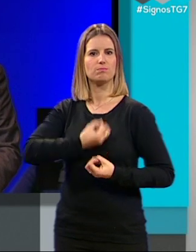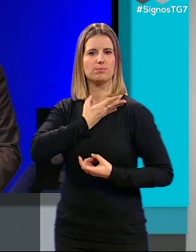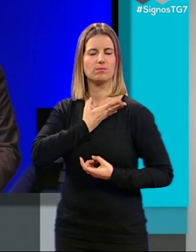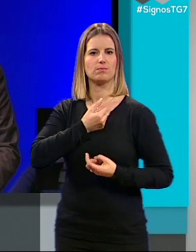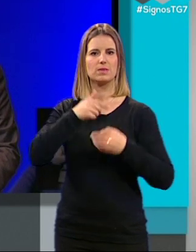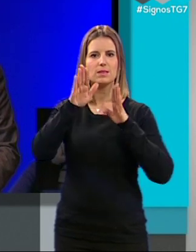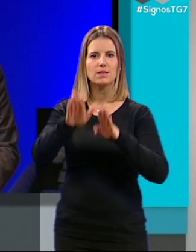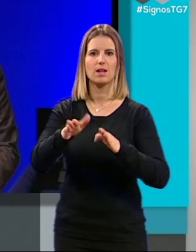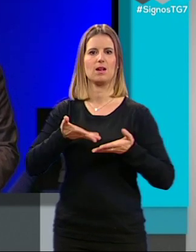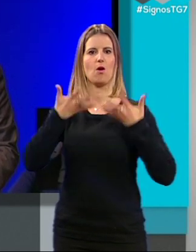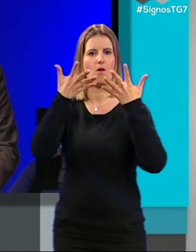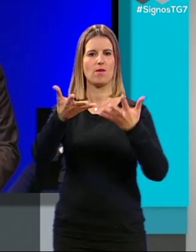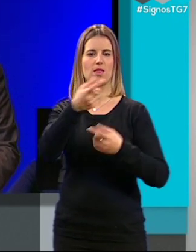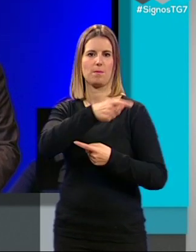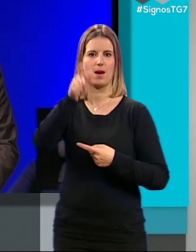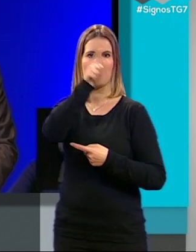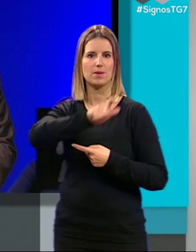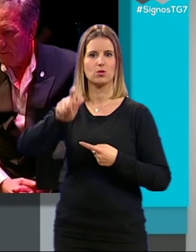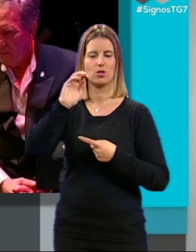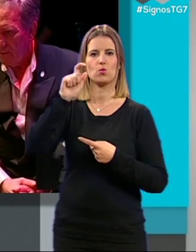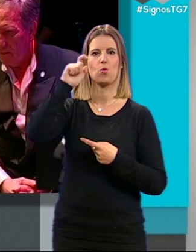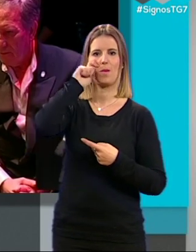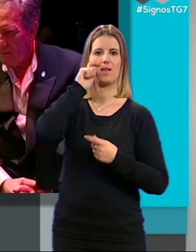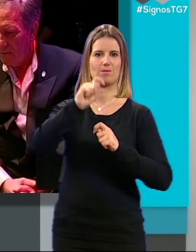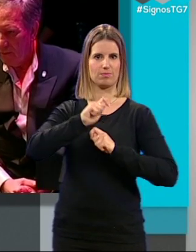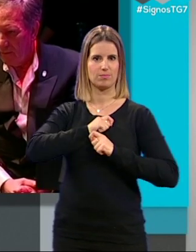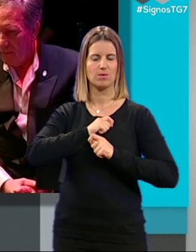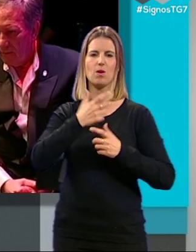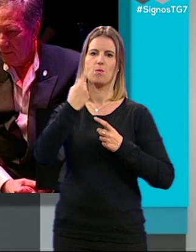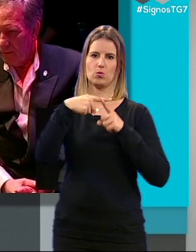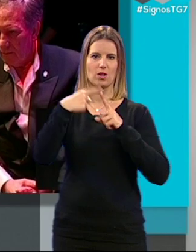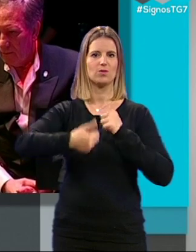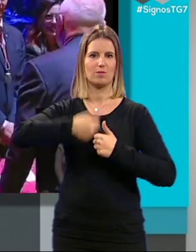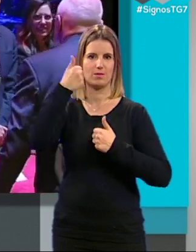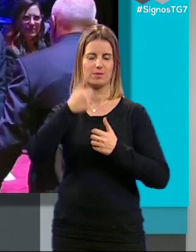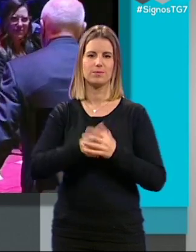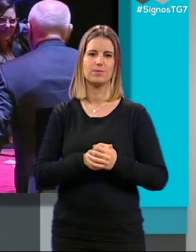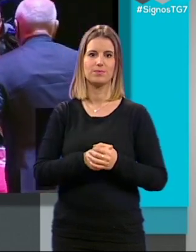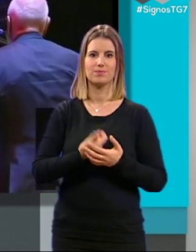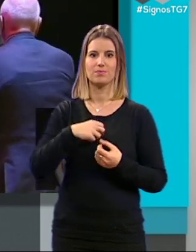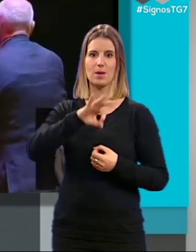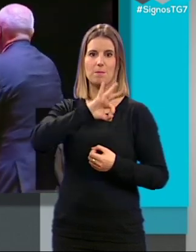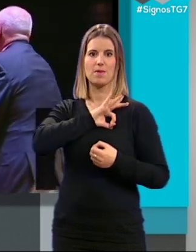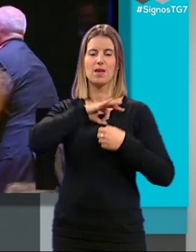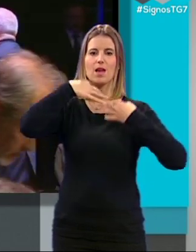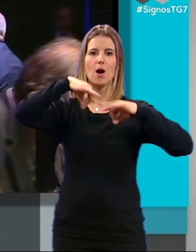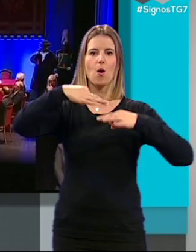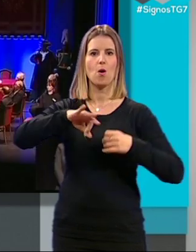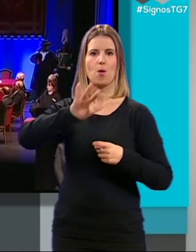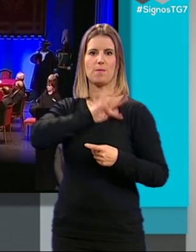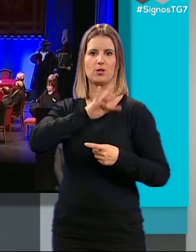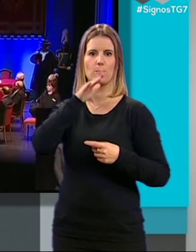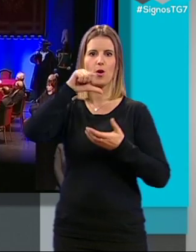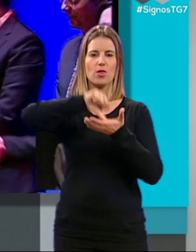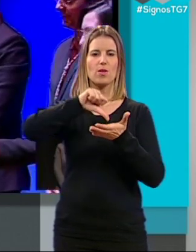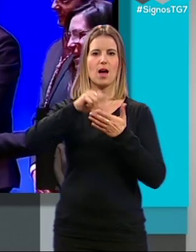vocación de servicio a los demás, su humanidad y muchas cosas más. Las medallas de oro al mérito por la ciudad